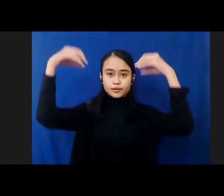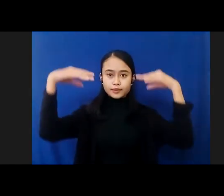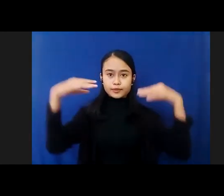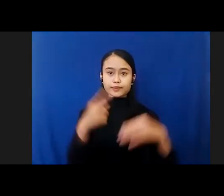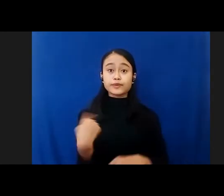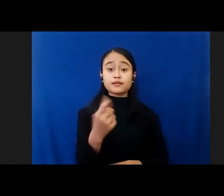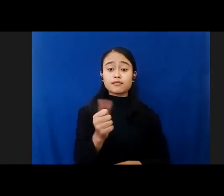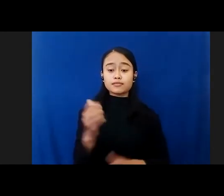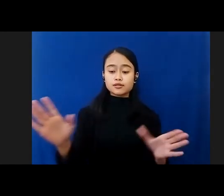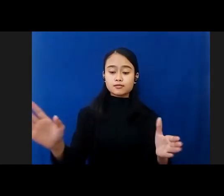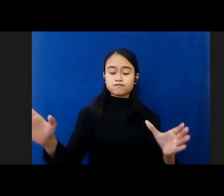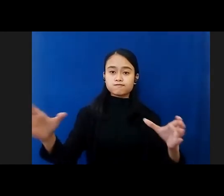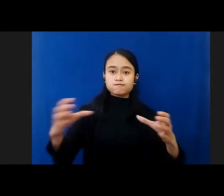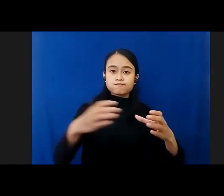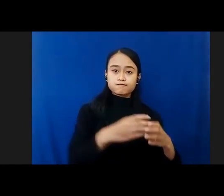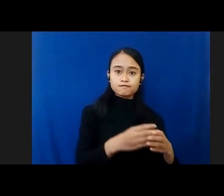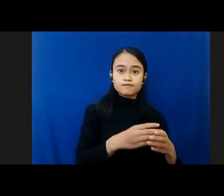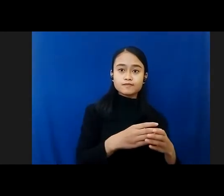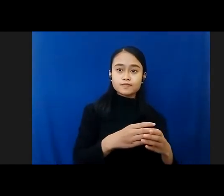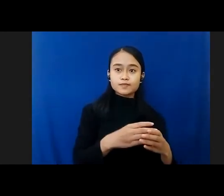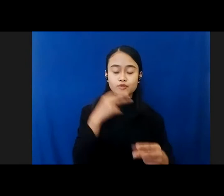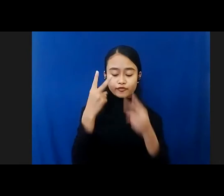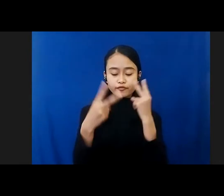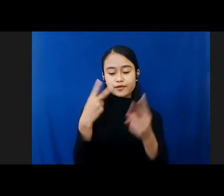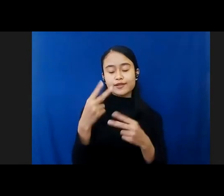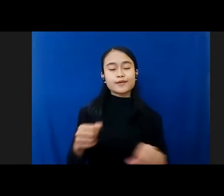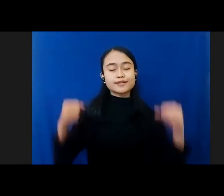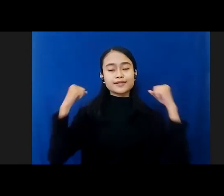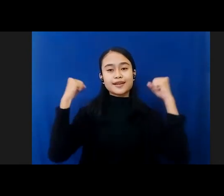secara virtual dalam keadaan sehat.